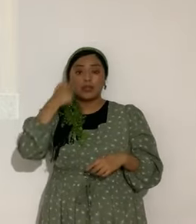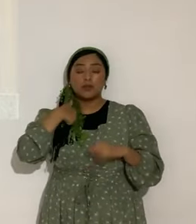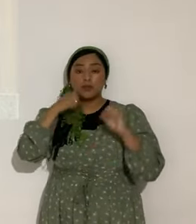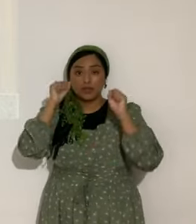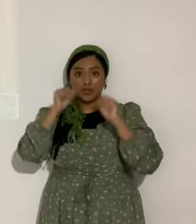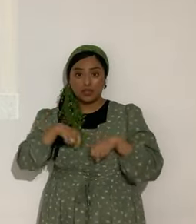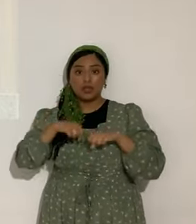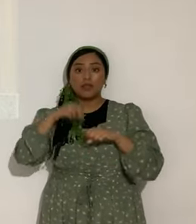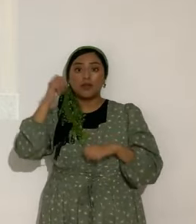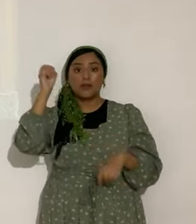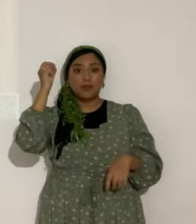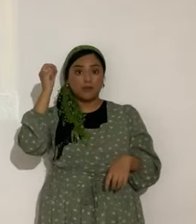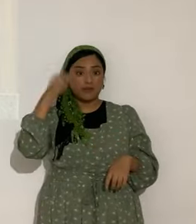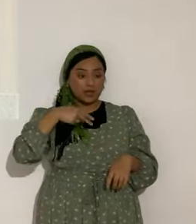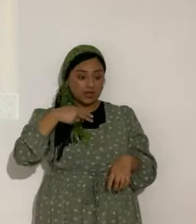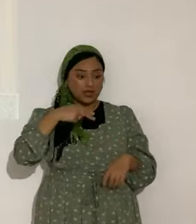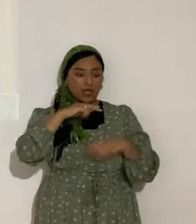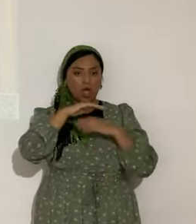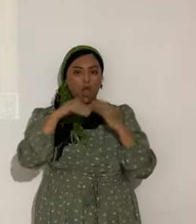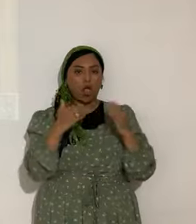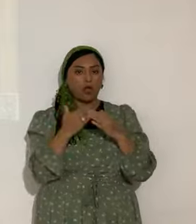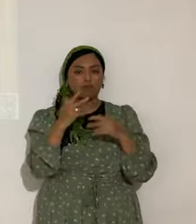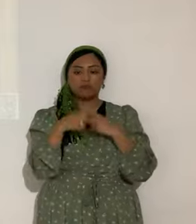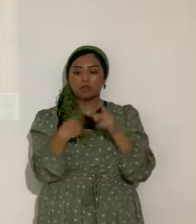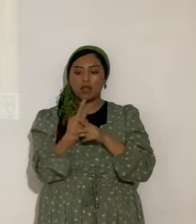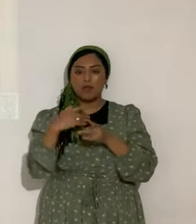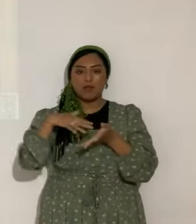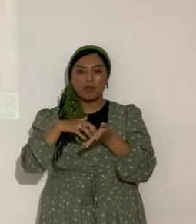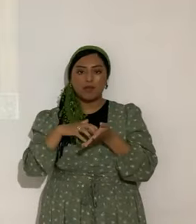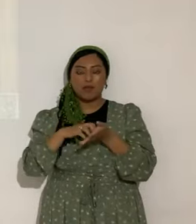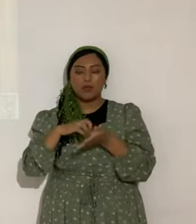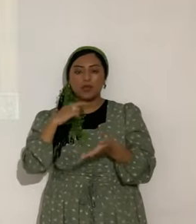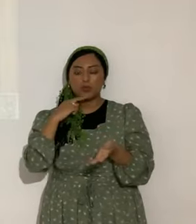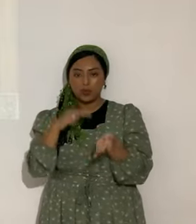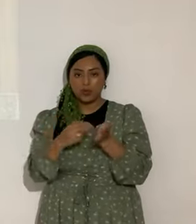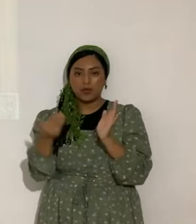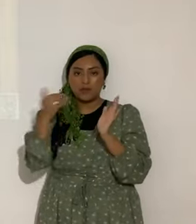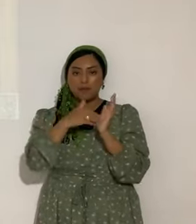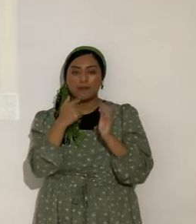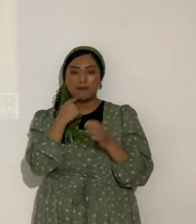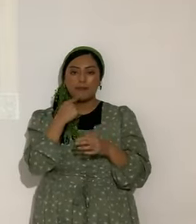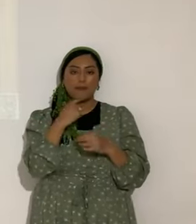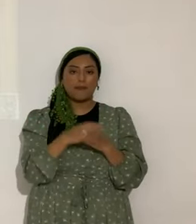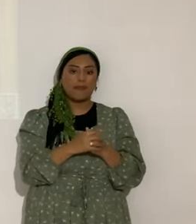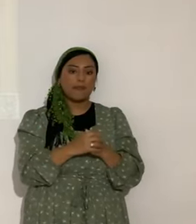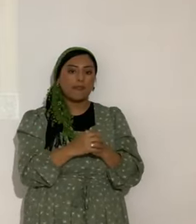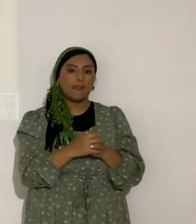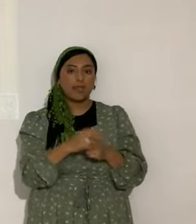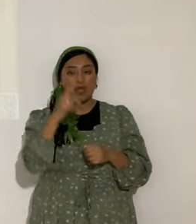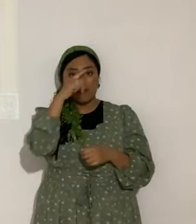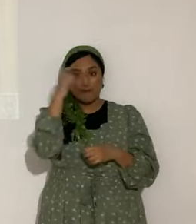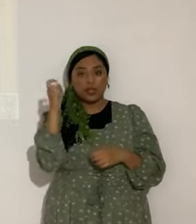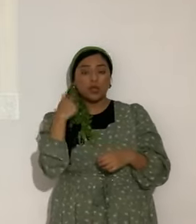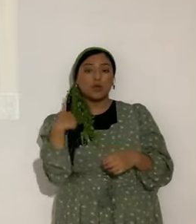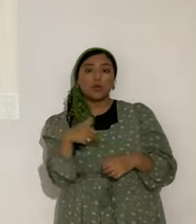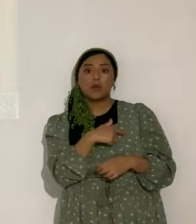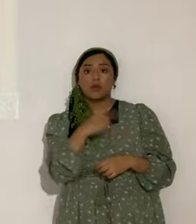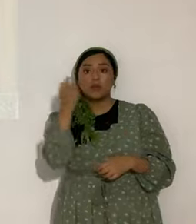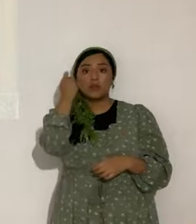derrotar. Toda debilidad. Anótenlo. Se los voy a volver a repetir. Porque comprendemos. Que